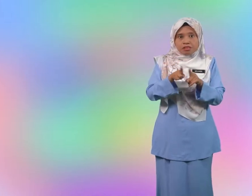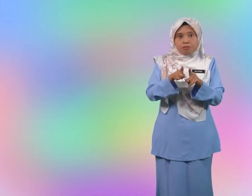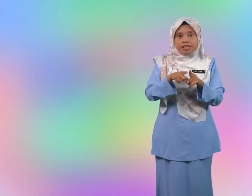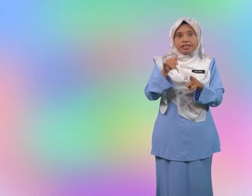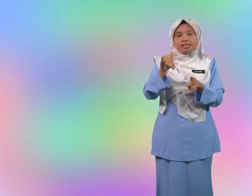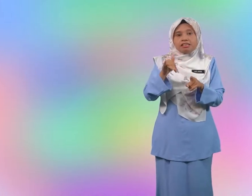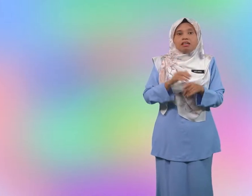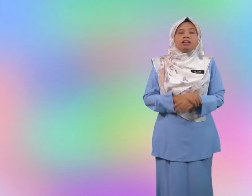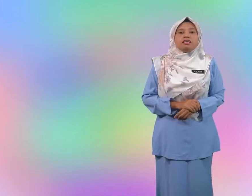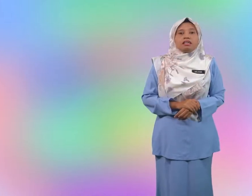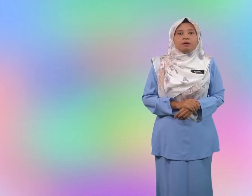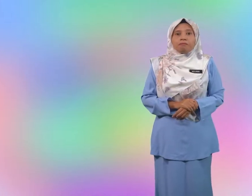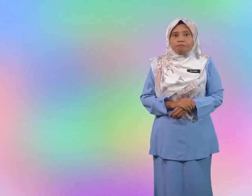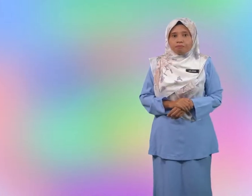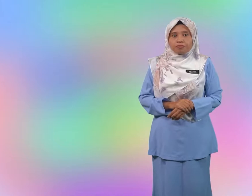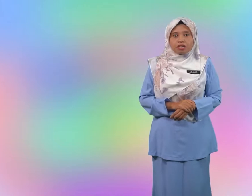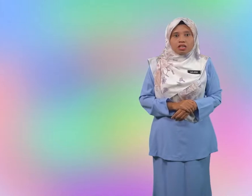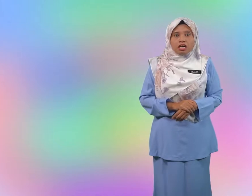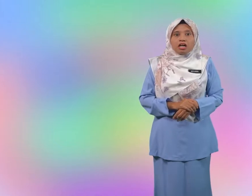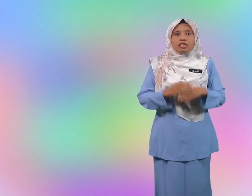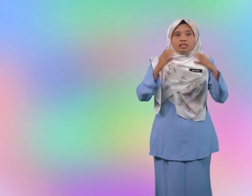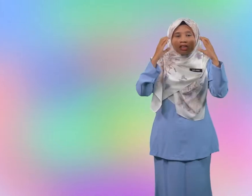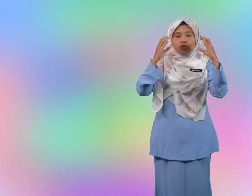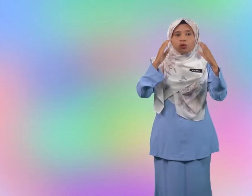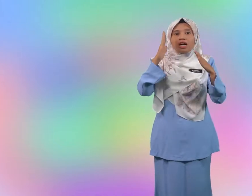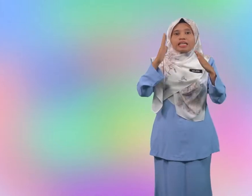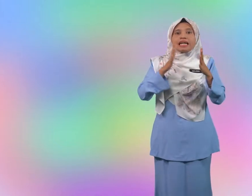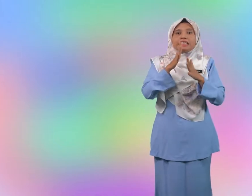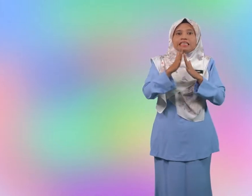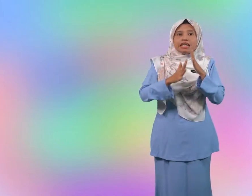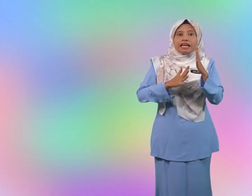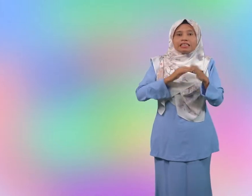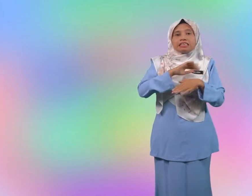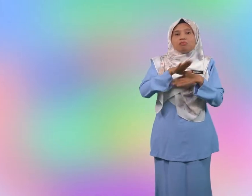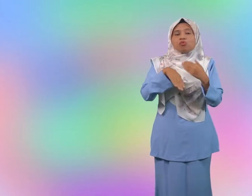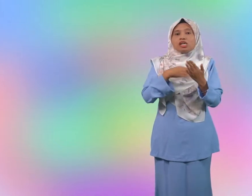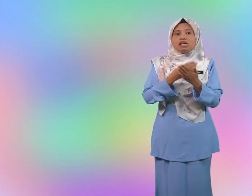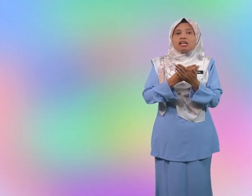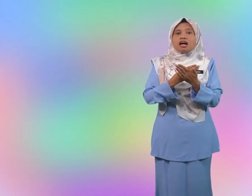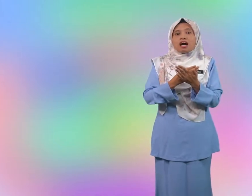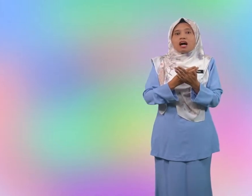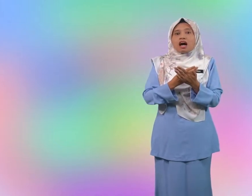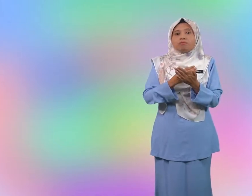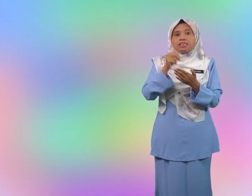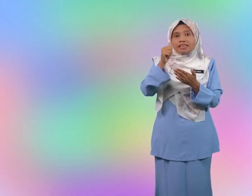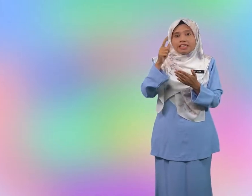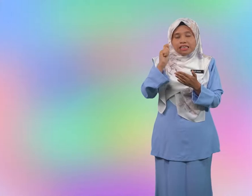-sama ya ok cikgu akan isyarat semua abjad tadi